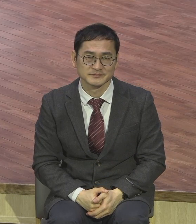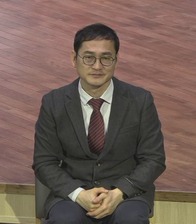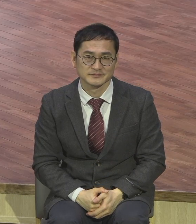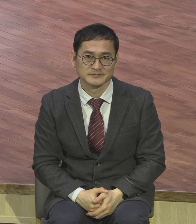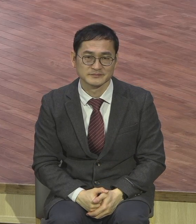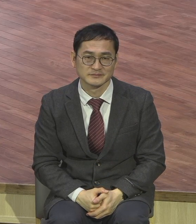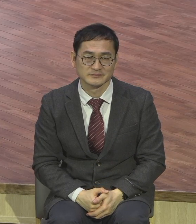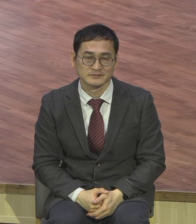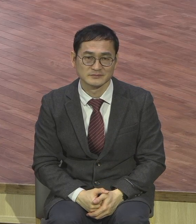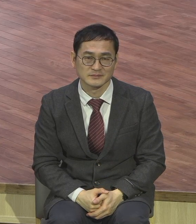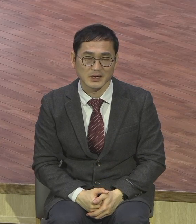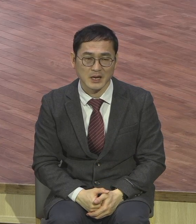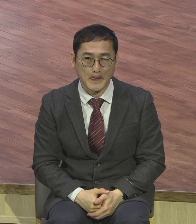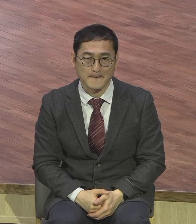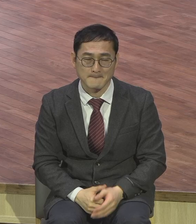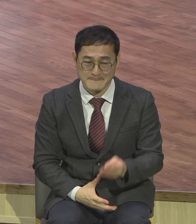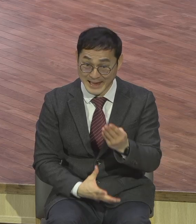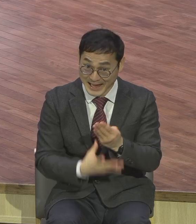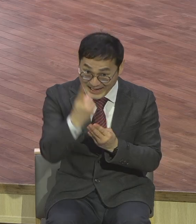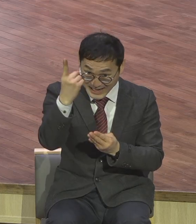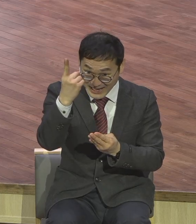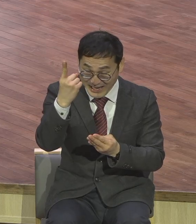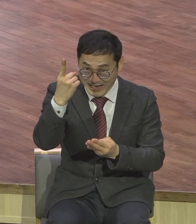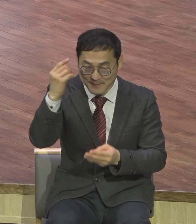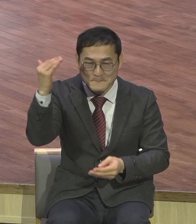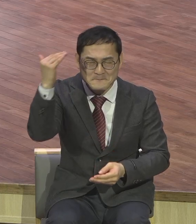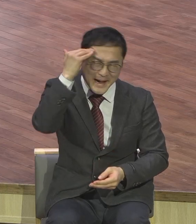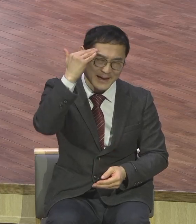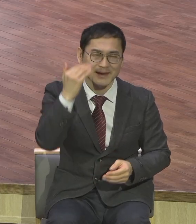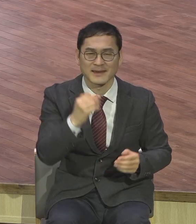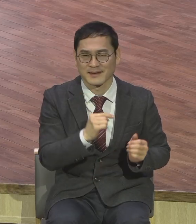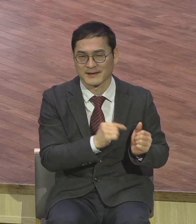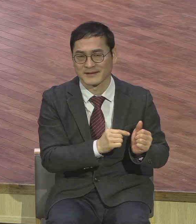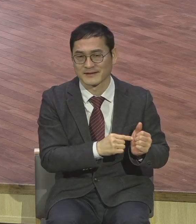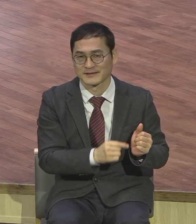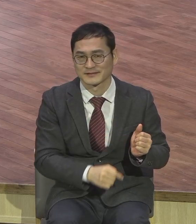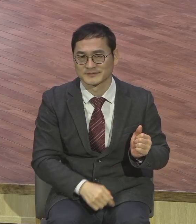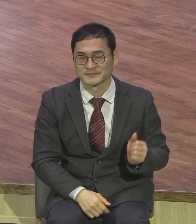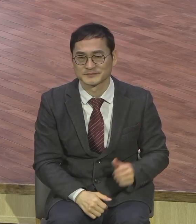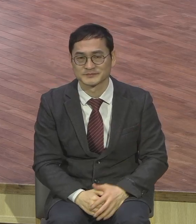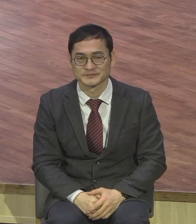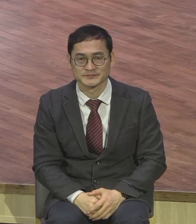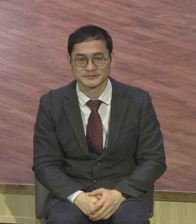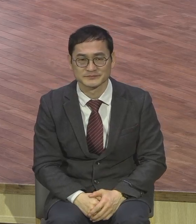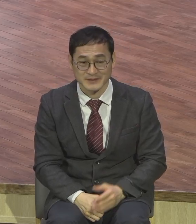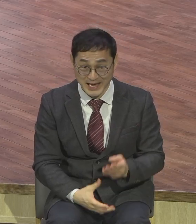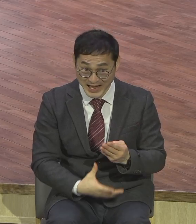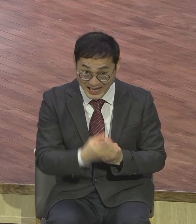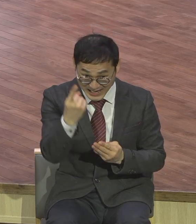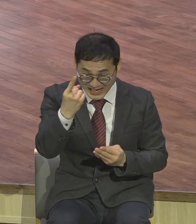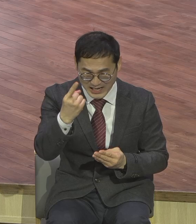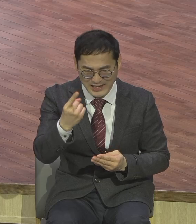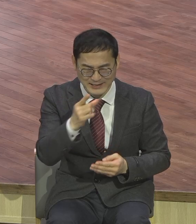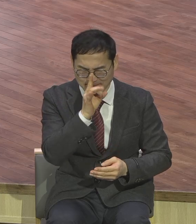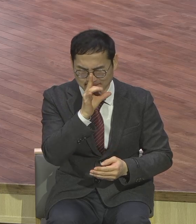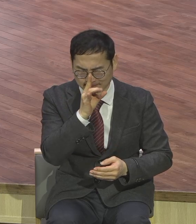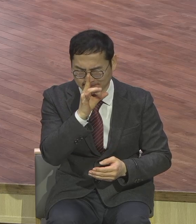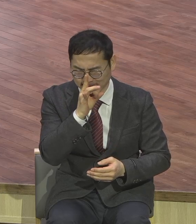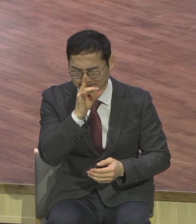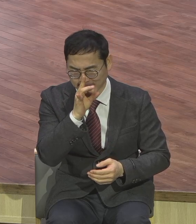원리수를 못 이루게 만들어 하나 되지 못하게 만들어 이런 저런 방법을 통해서 사람들의